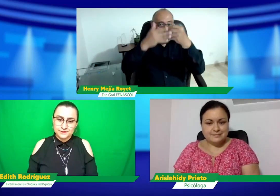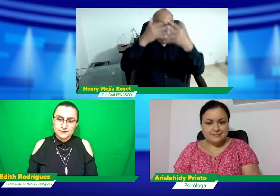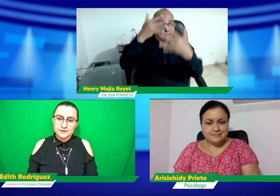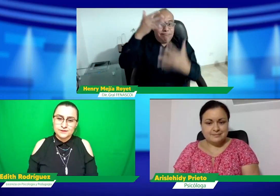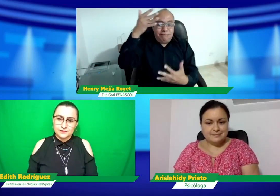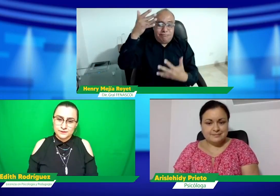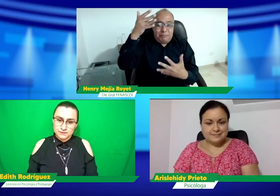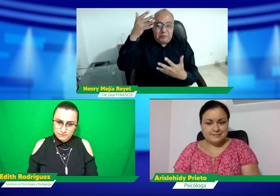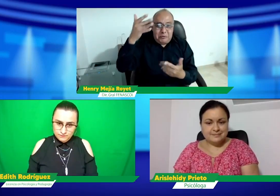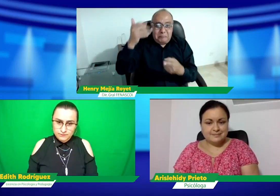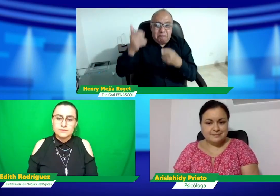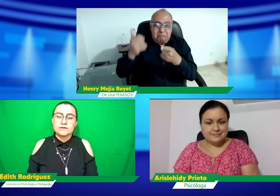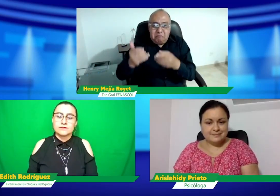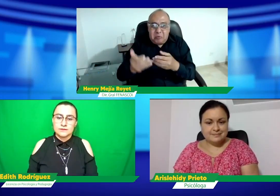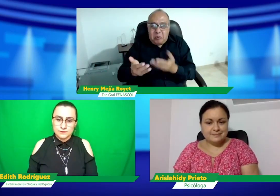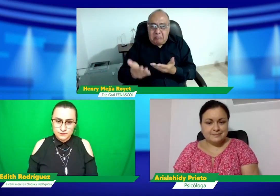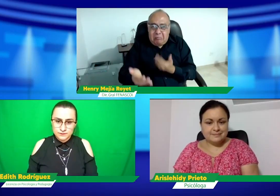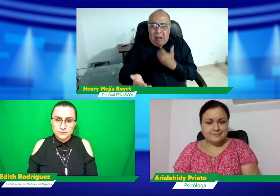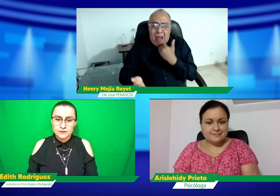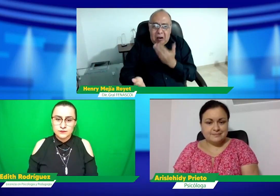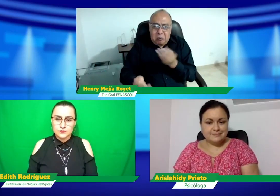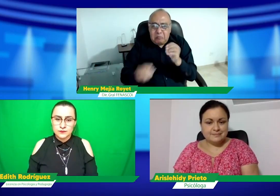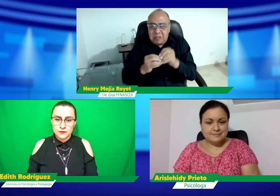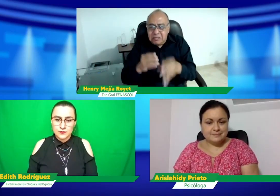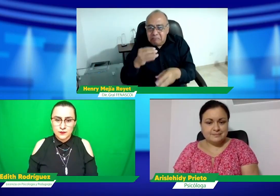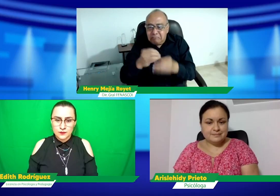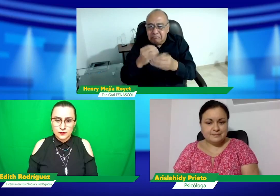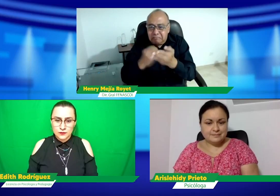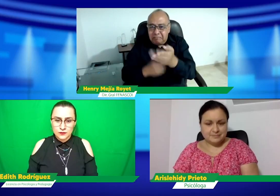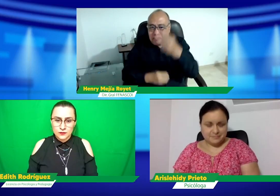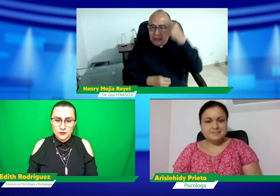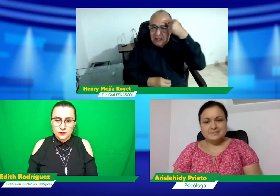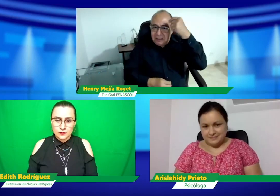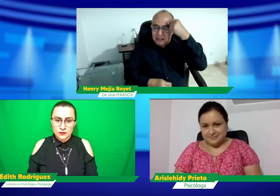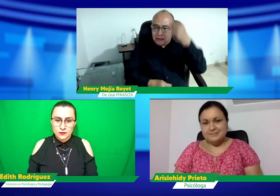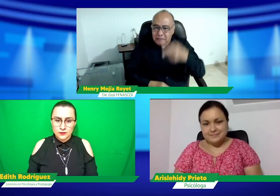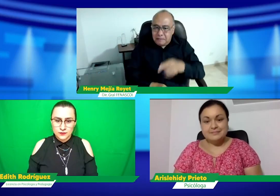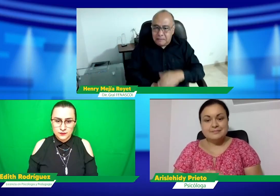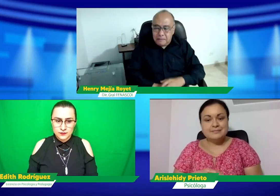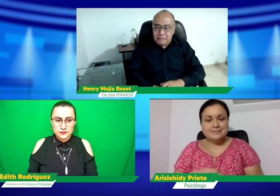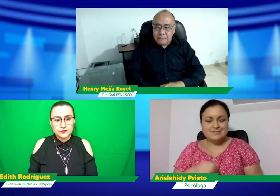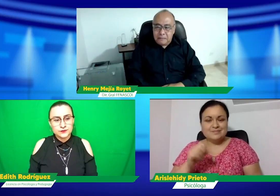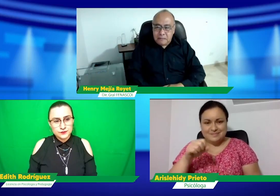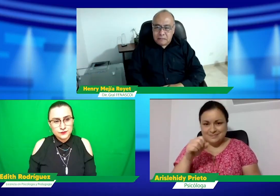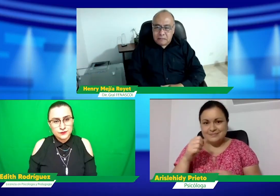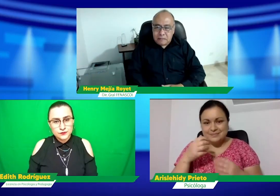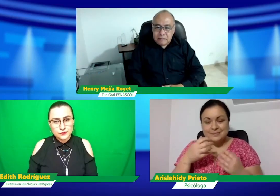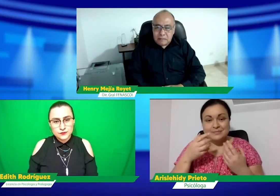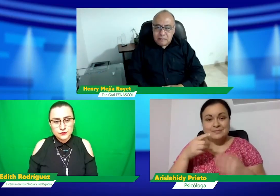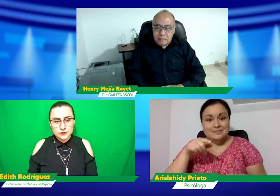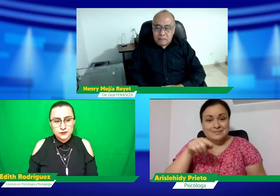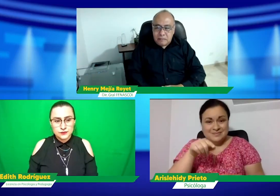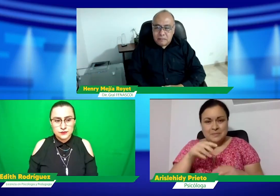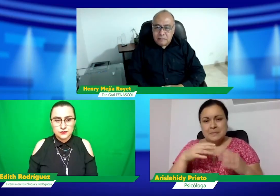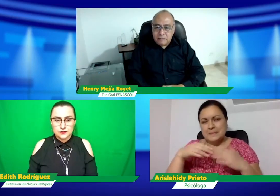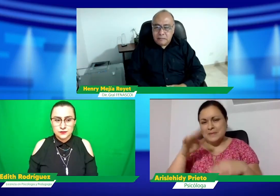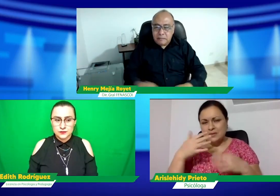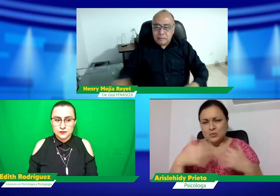Así es. Tienes razón, Edith, cuando nos comentas que son muchísimos factores. No sé, Ari, si quisieras añadir. Claro que sí.